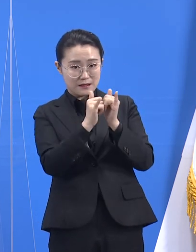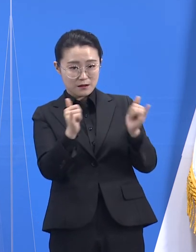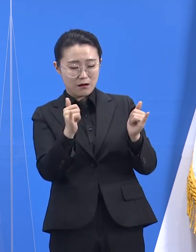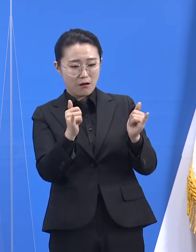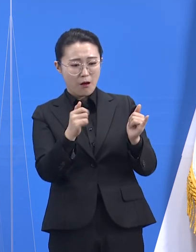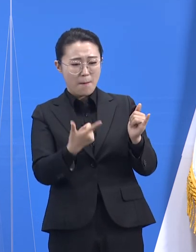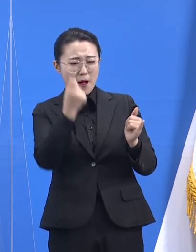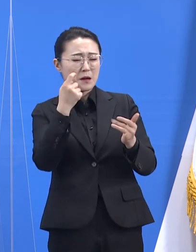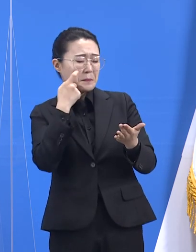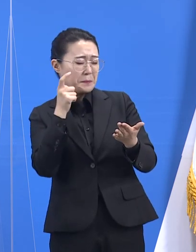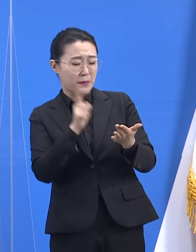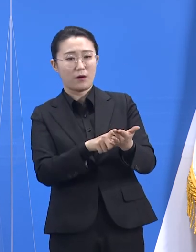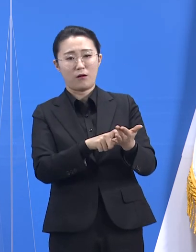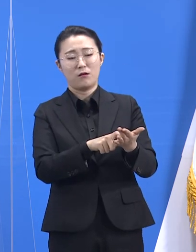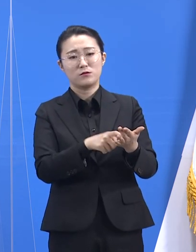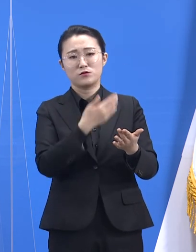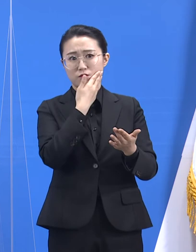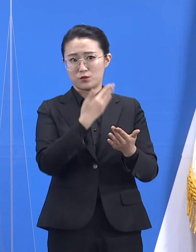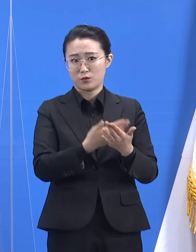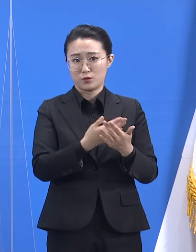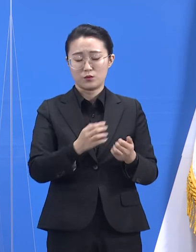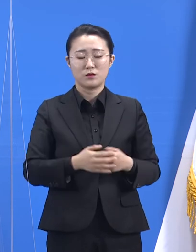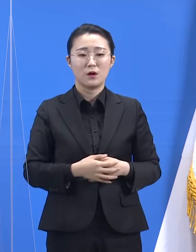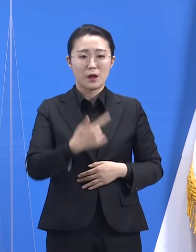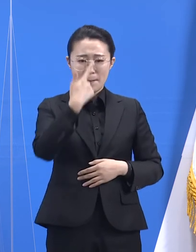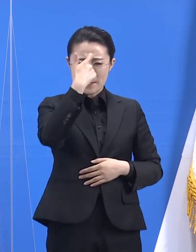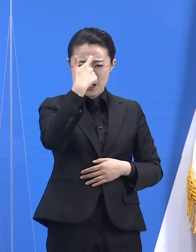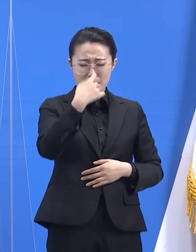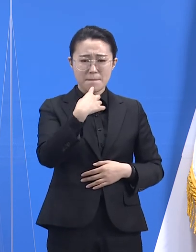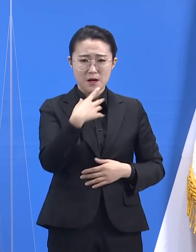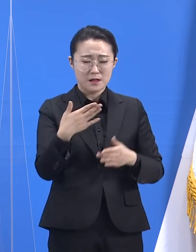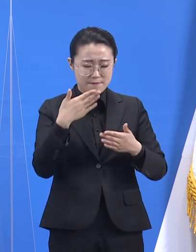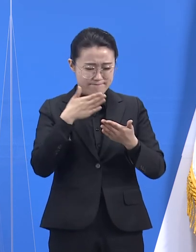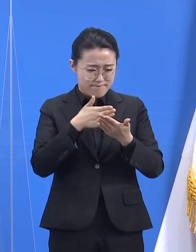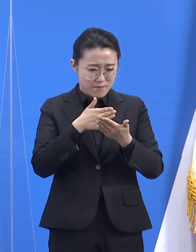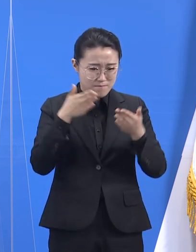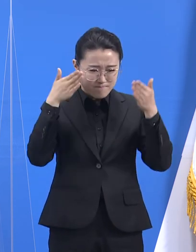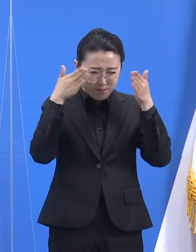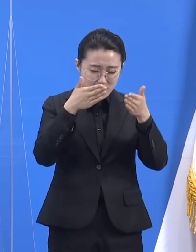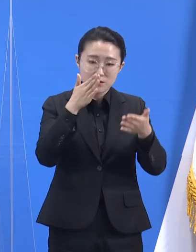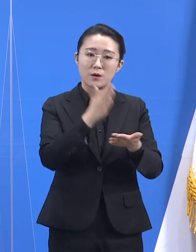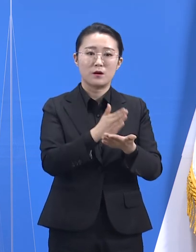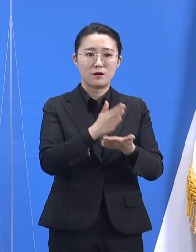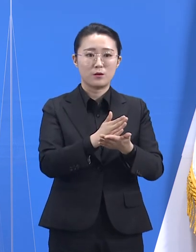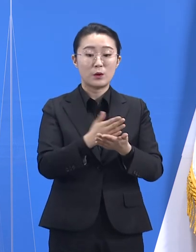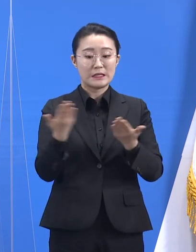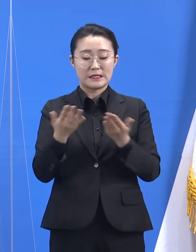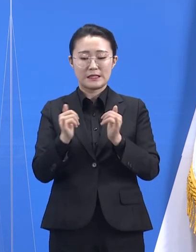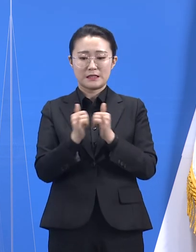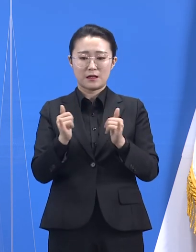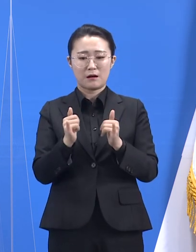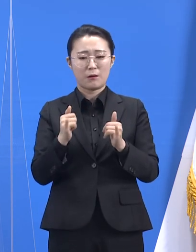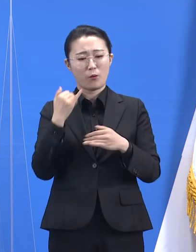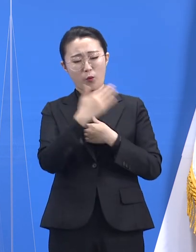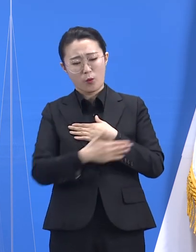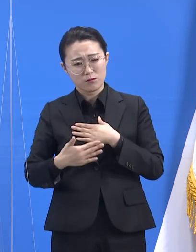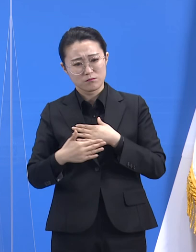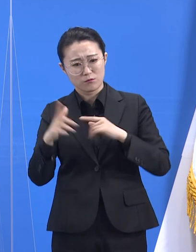측정 기록부에만 의존하지 말고 적극적으로 종사자들의 증상을 모니터링하고 관리해 주십시오.